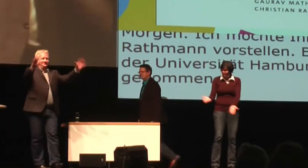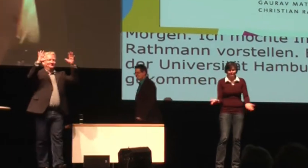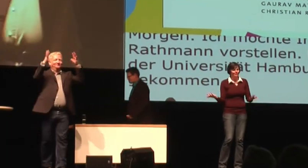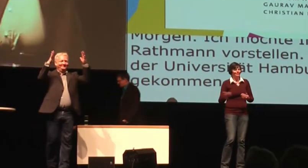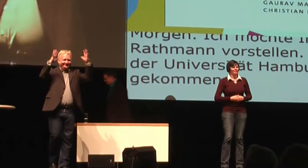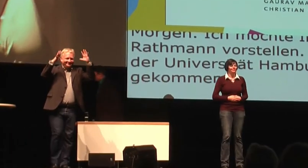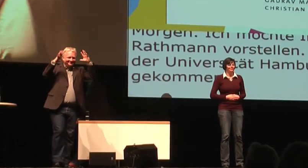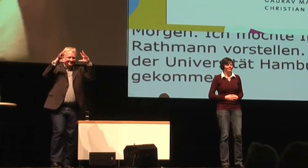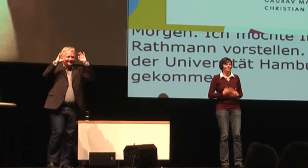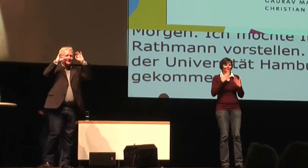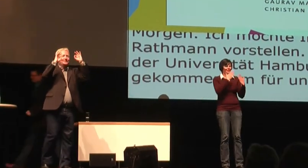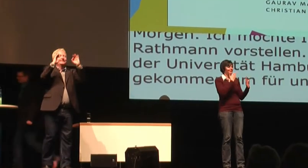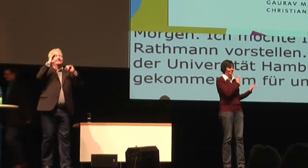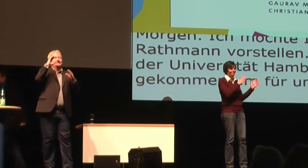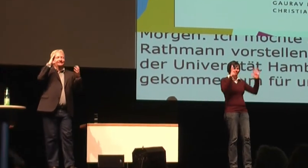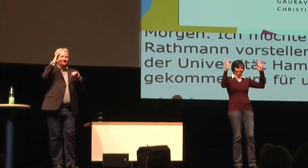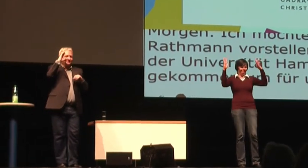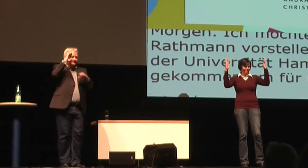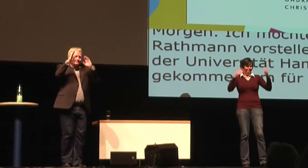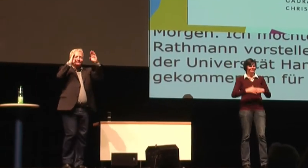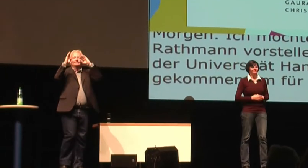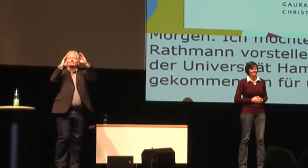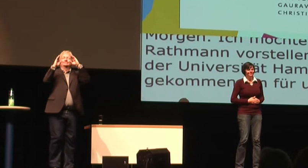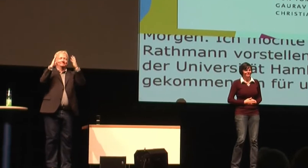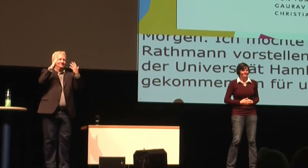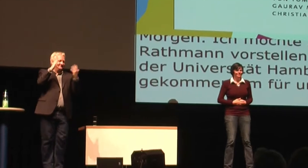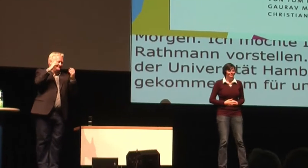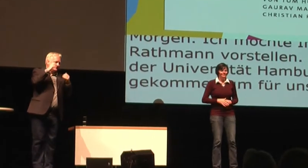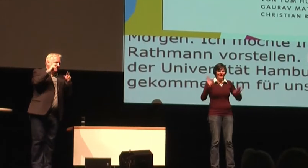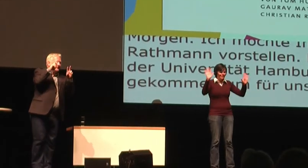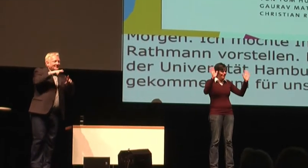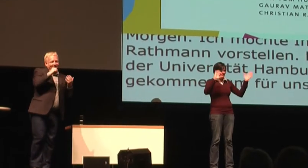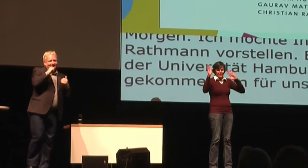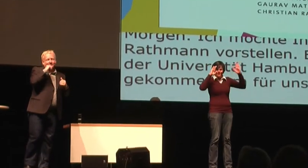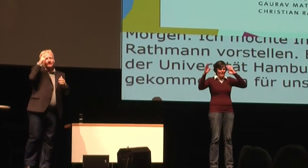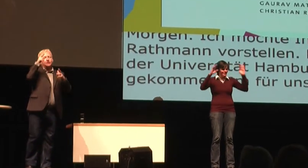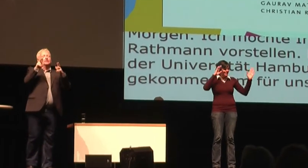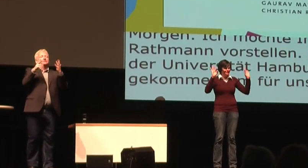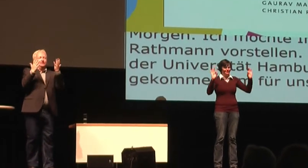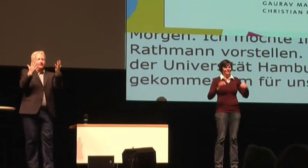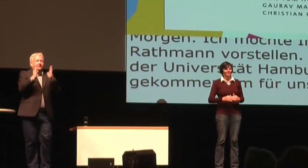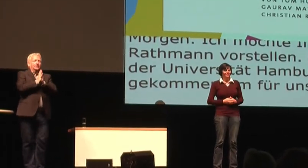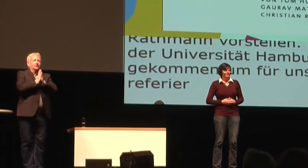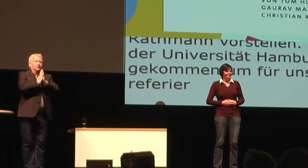Vortrag zu halten und begrüße ihn hier ganz herzlich. Okay, guten Morgen.